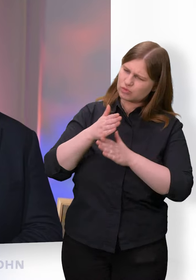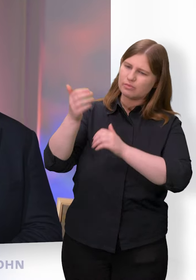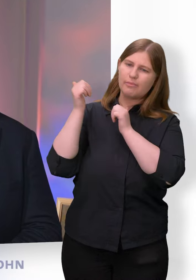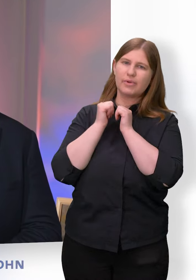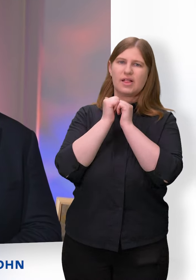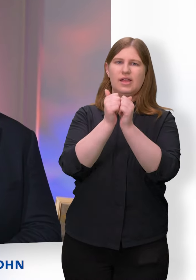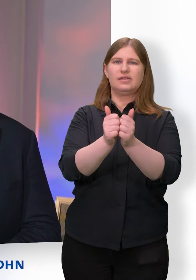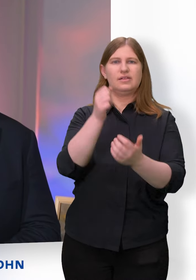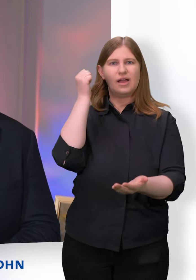Amen.